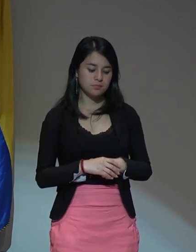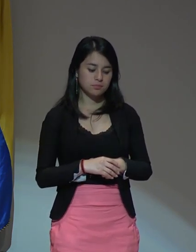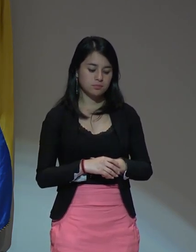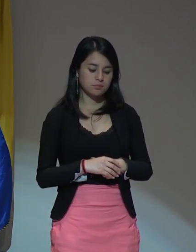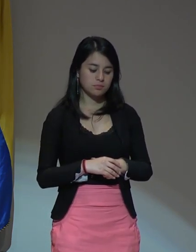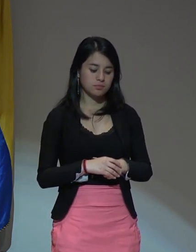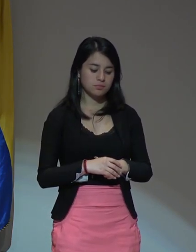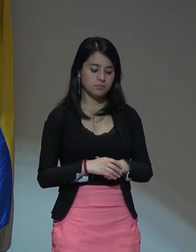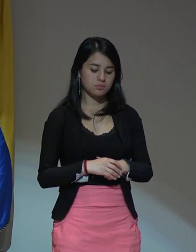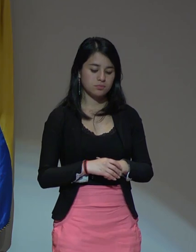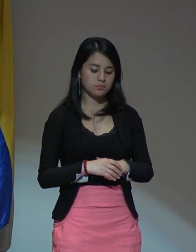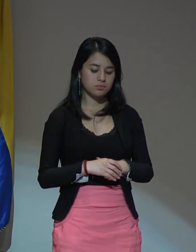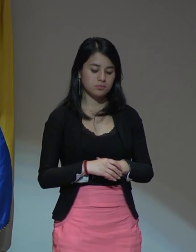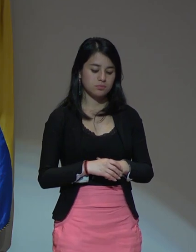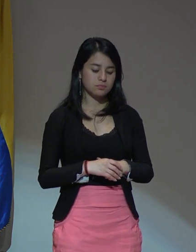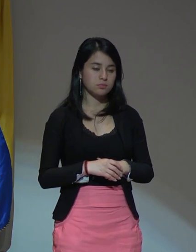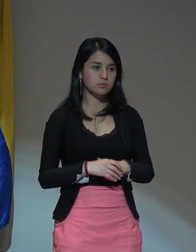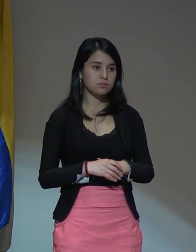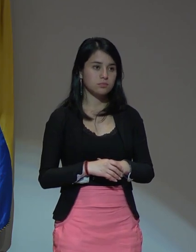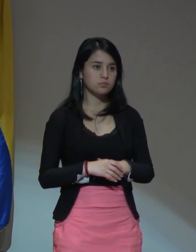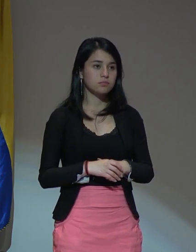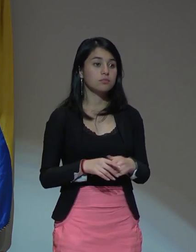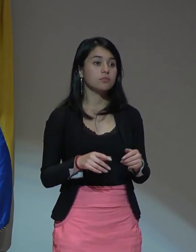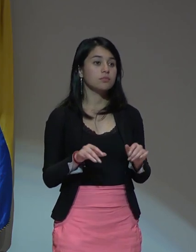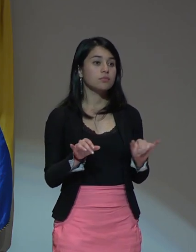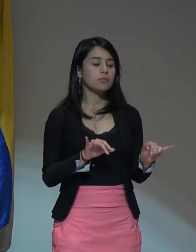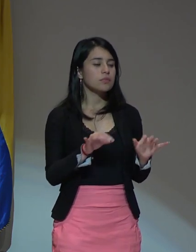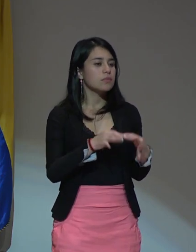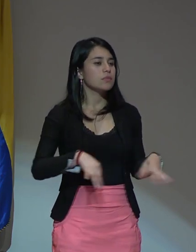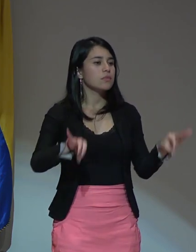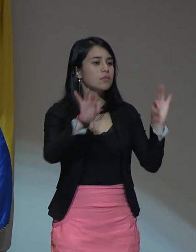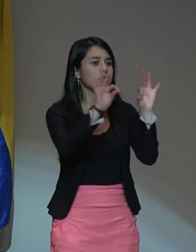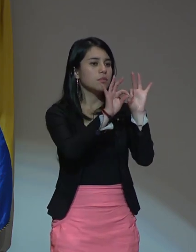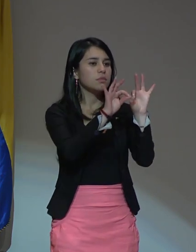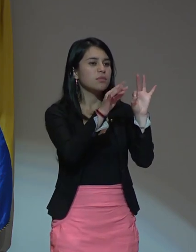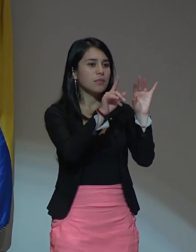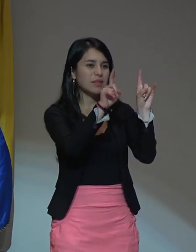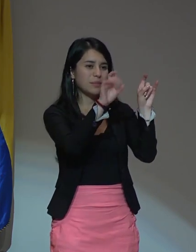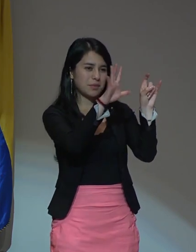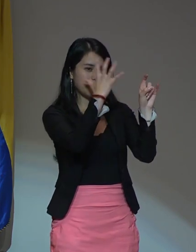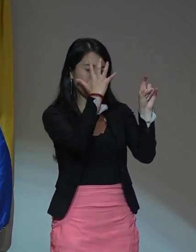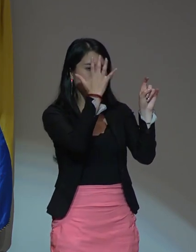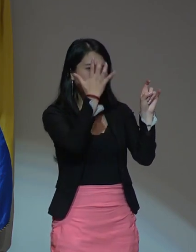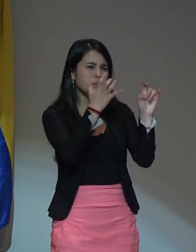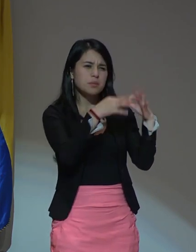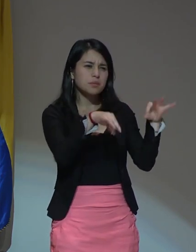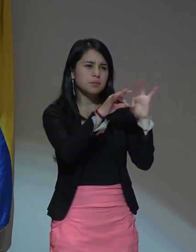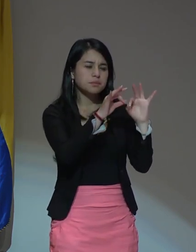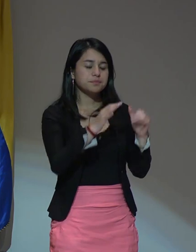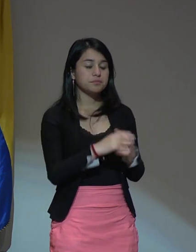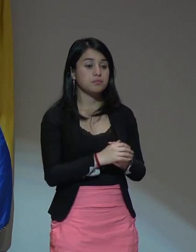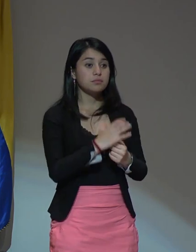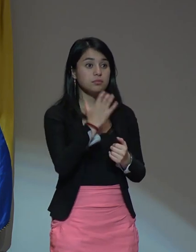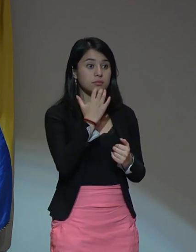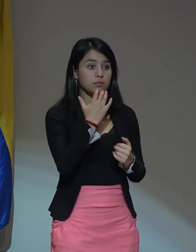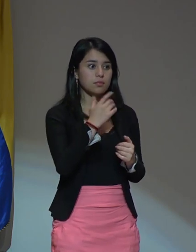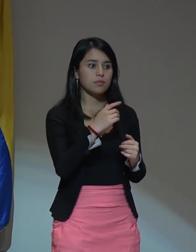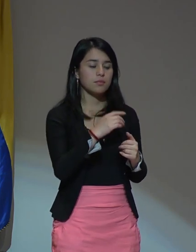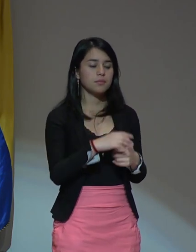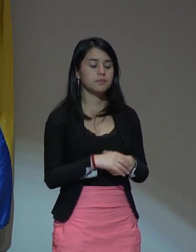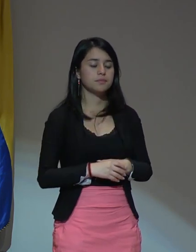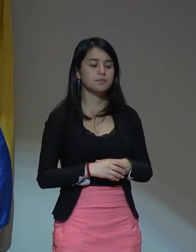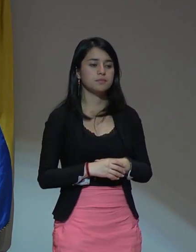Y ¿por qué también es tan importante trabajar la vergüenza? Porque se asume